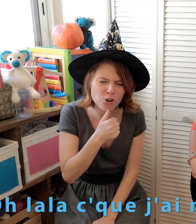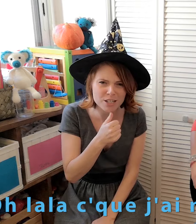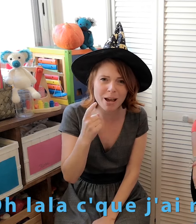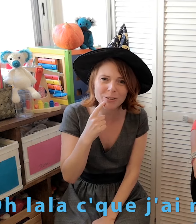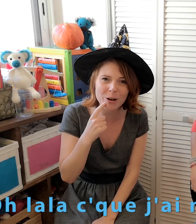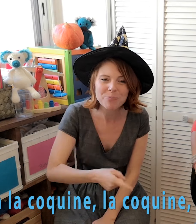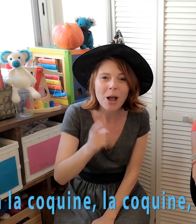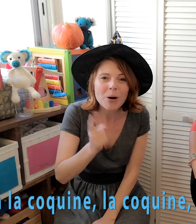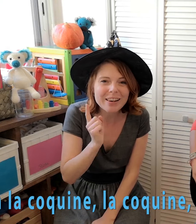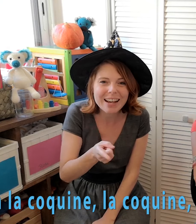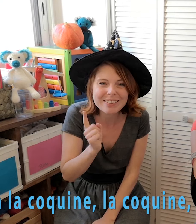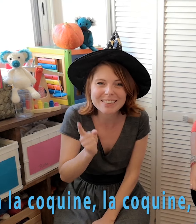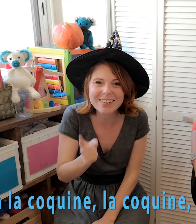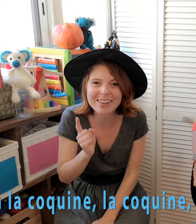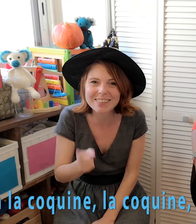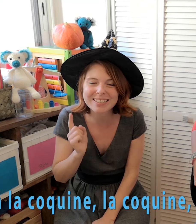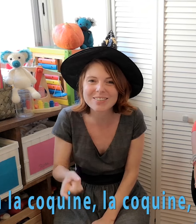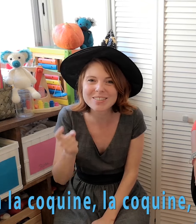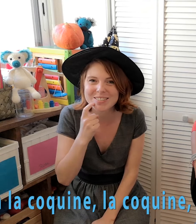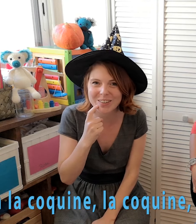ce que j'ai mal aux dents Oh la coquine, la coquine dedans